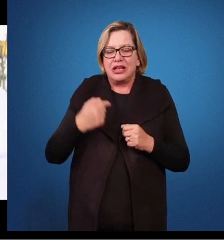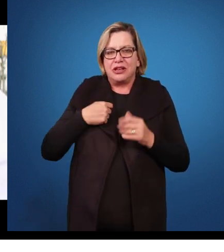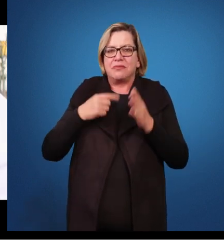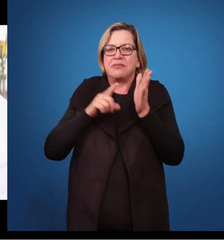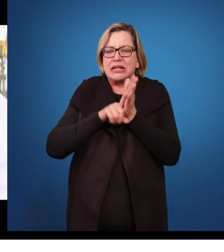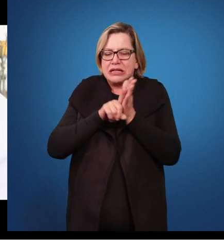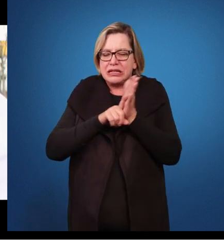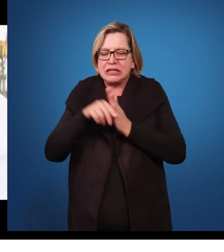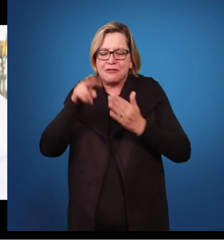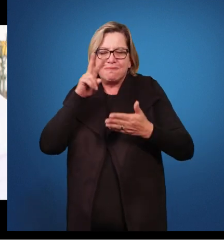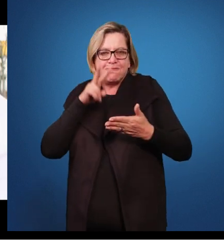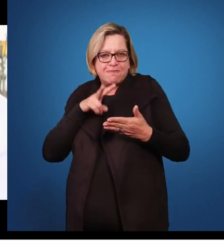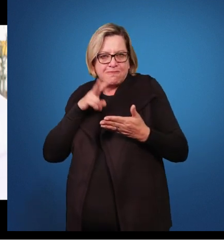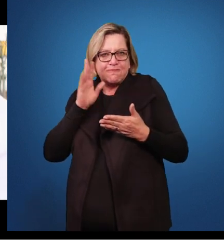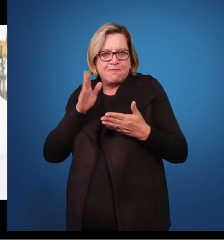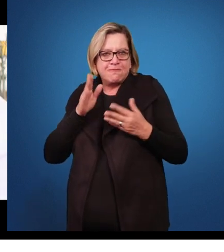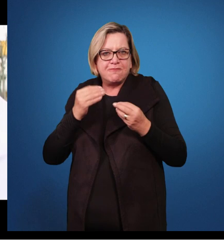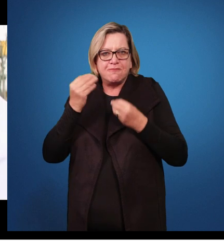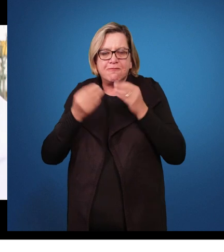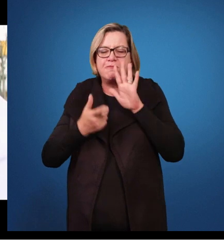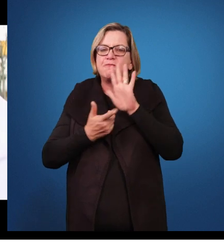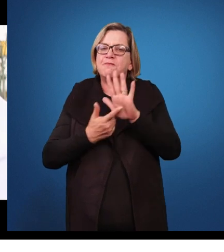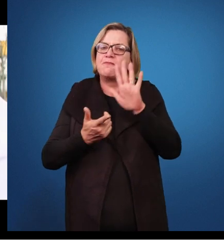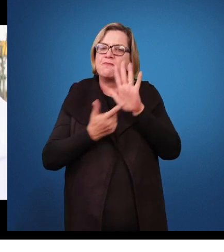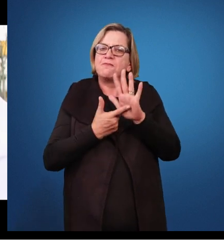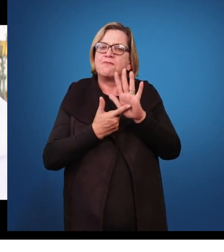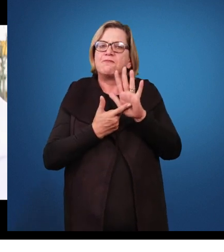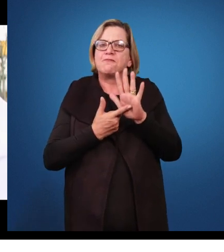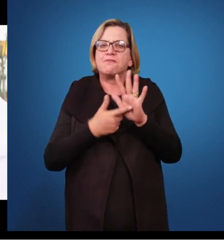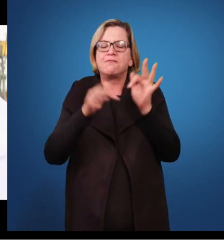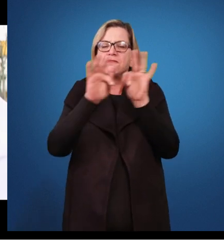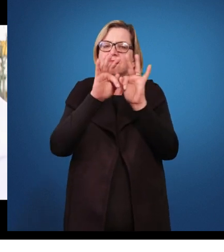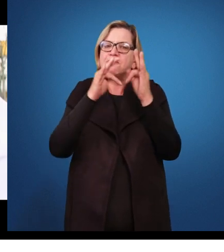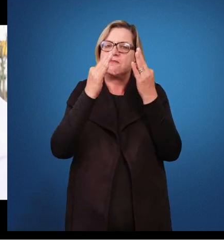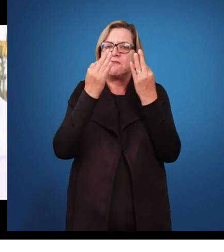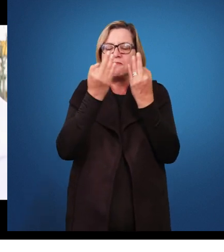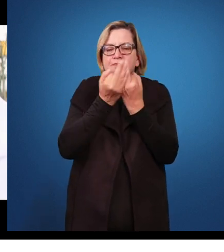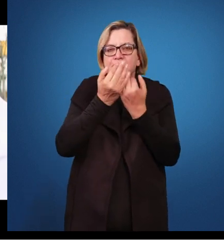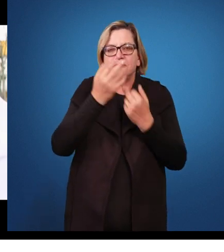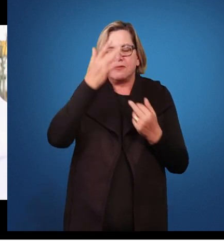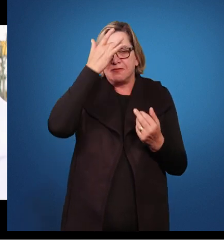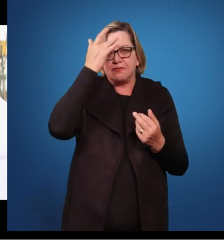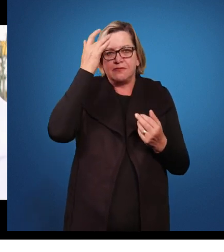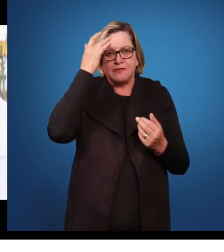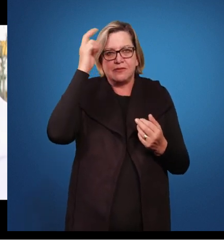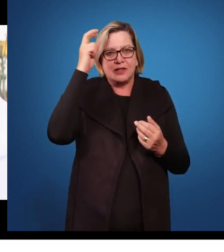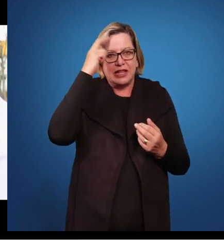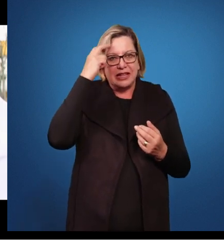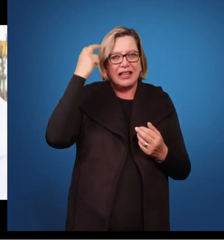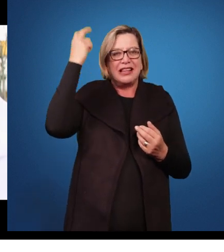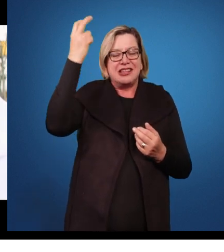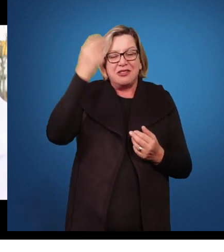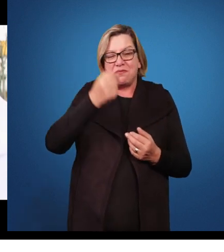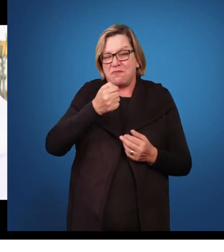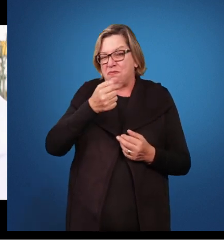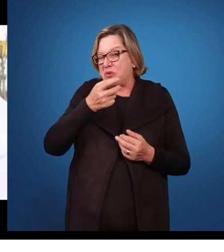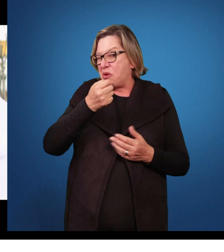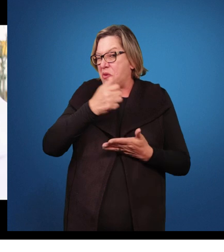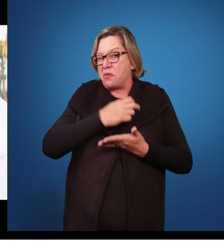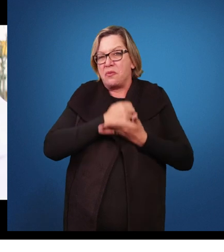acompanhado, demonstra que a família do superdotado recebe pouco apoio. Então, o que